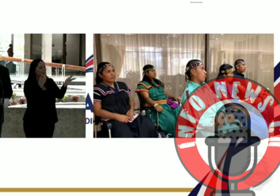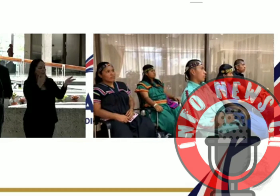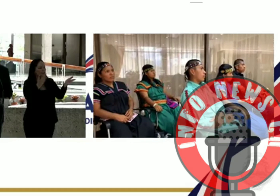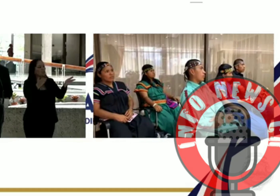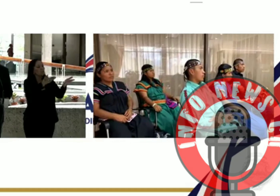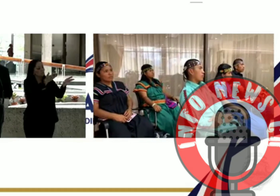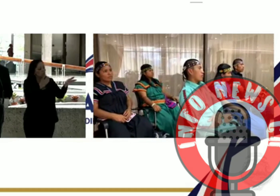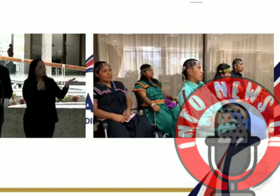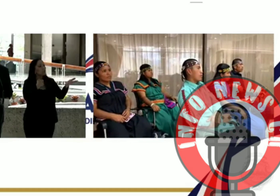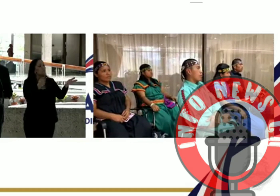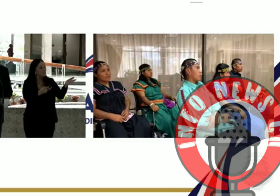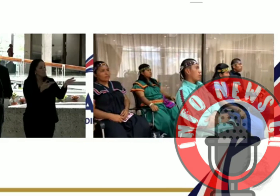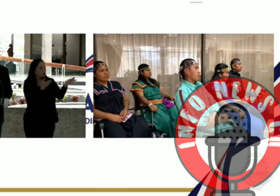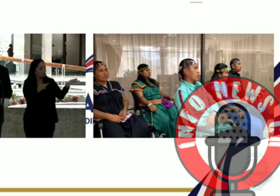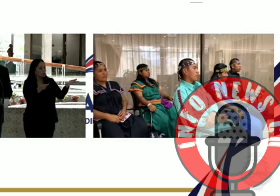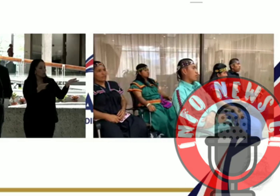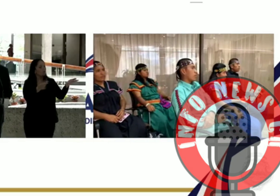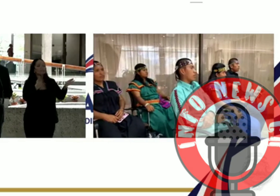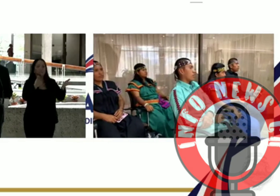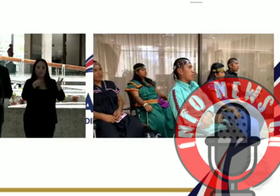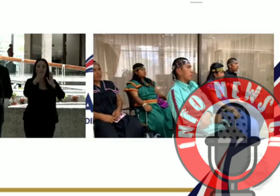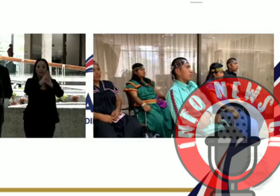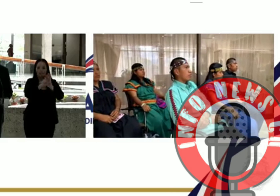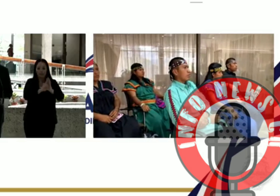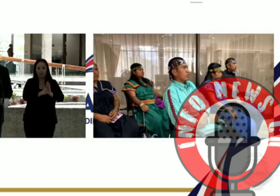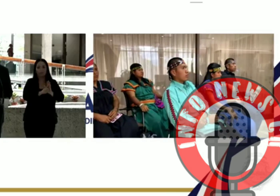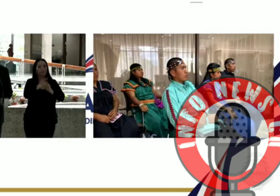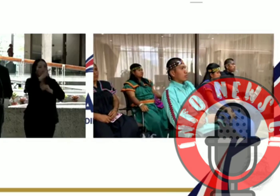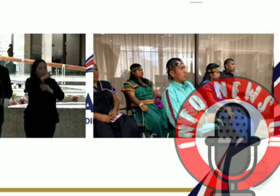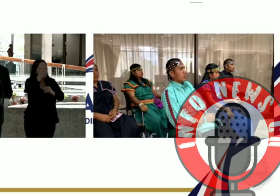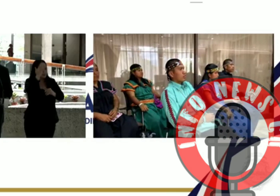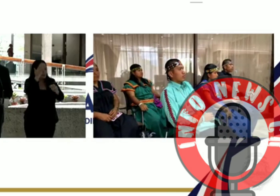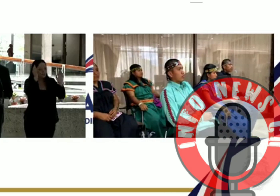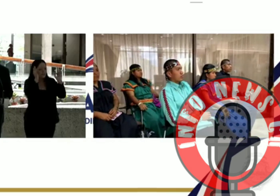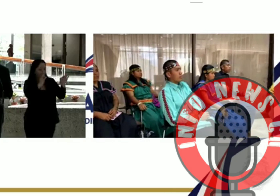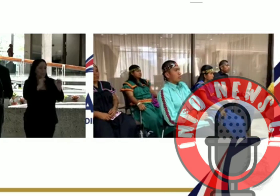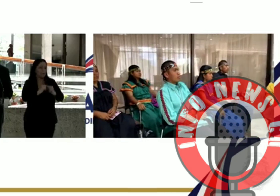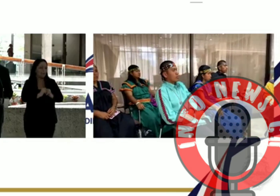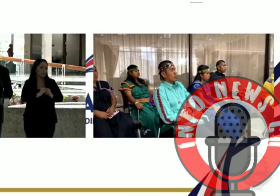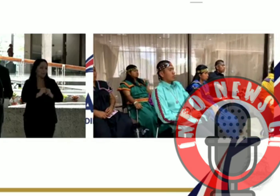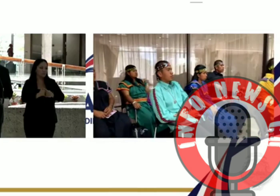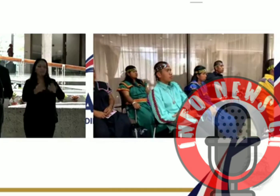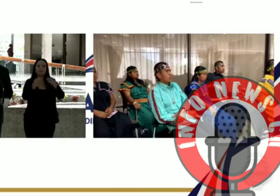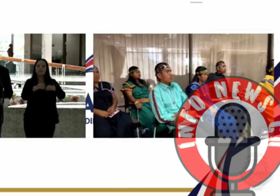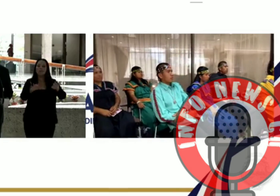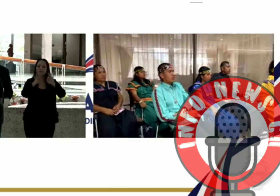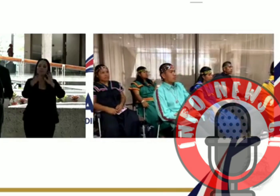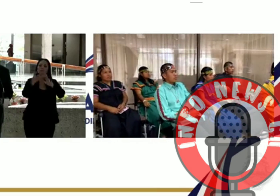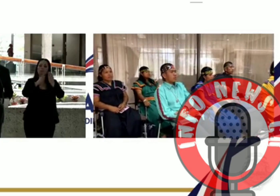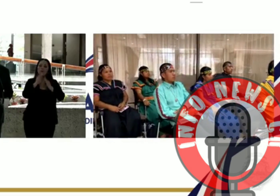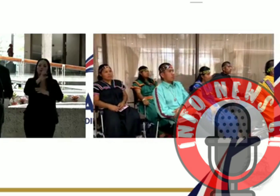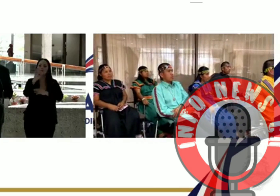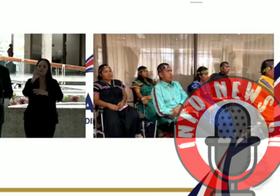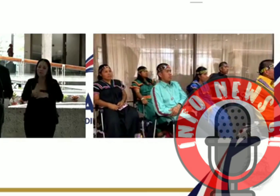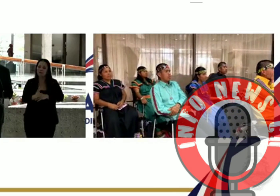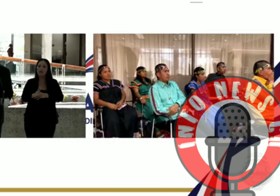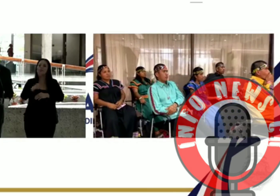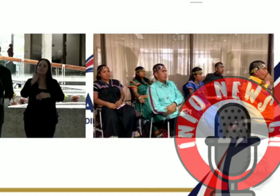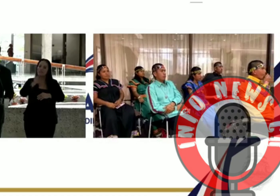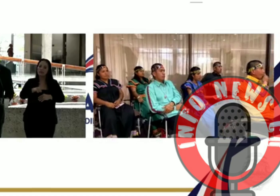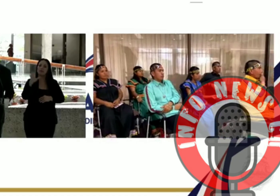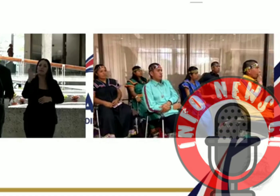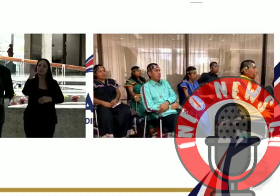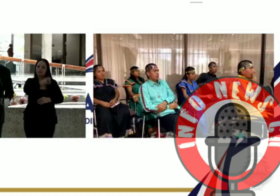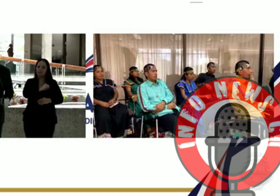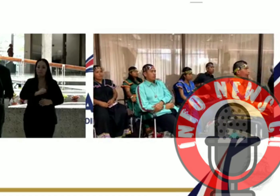tienen voz, tienen derechos, lo saben bien, pero lo importante es que el pueblo de Costa Rica tiene que darse